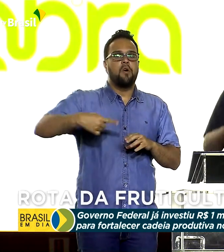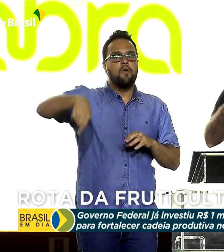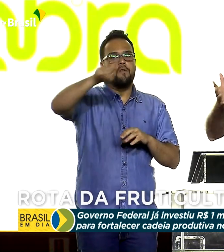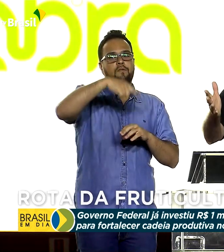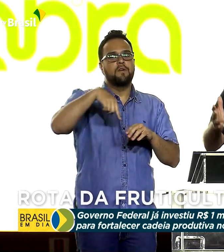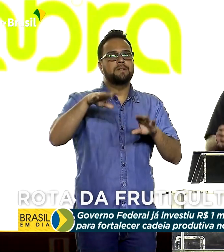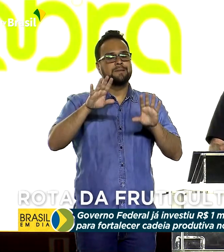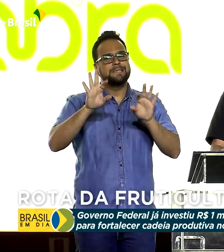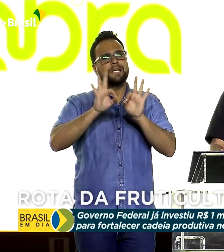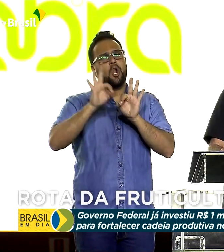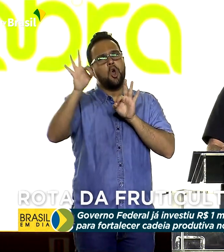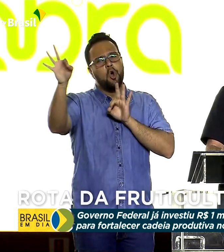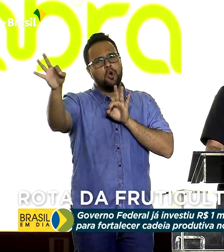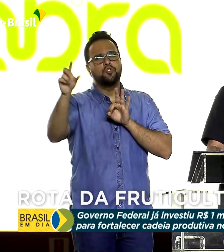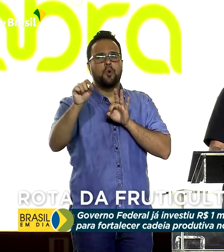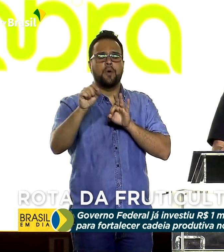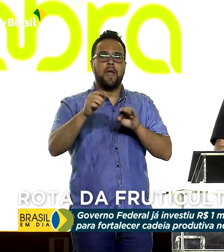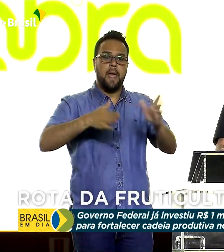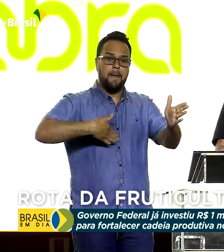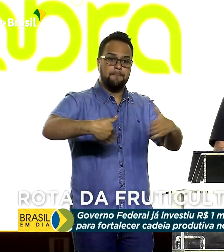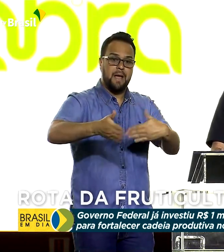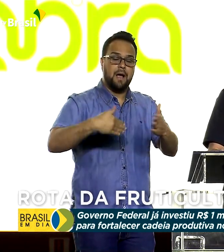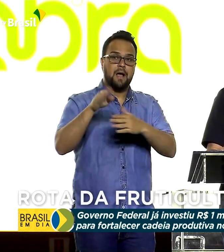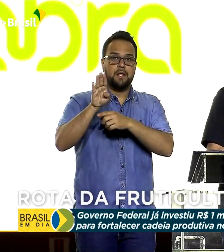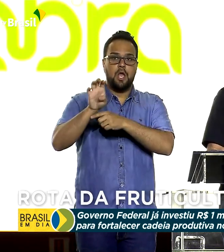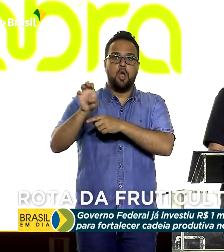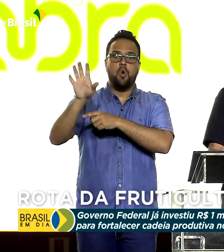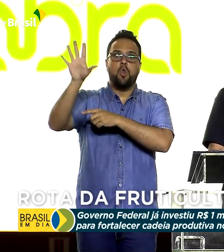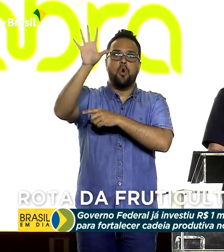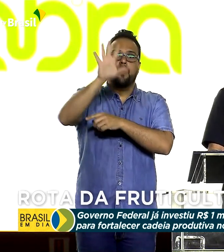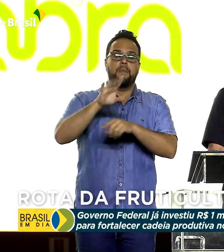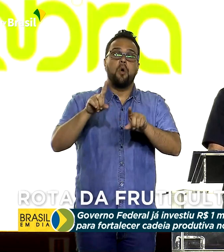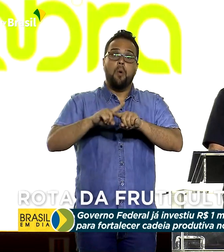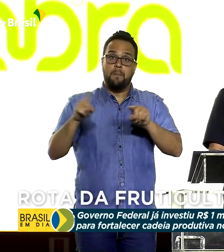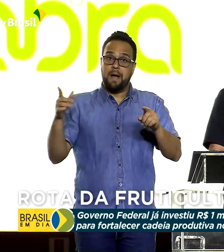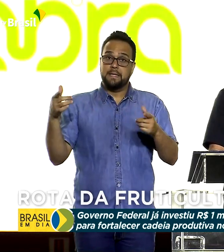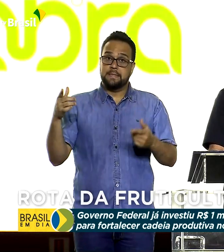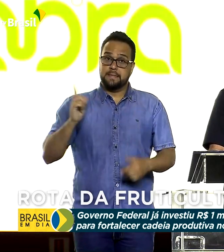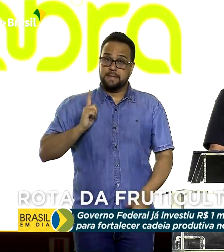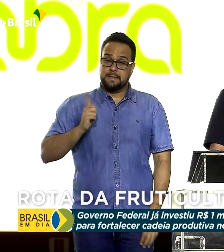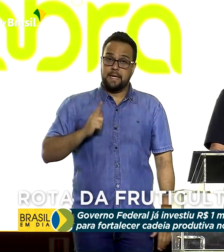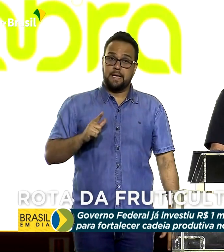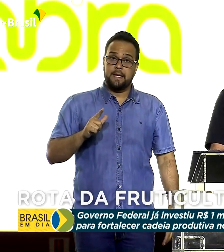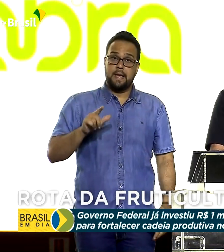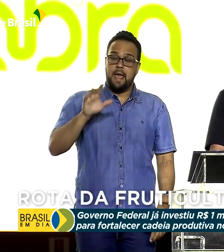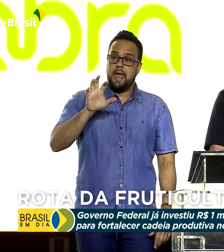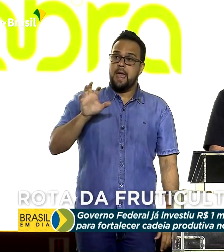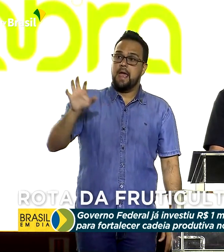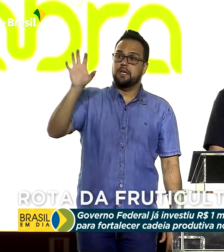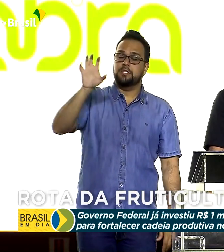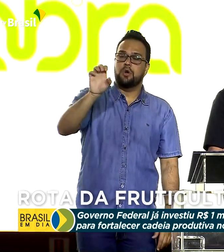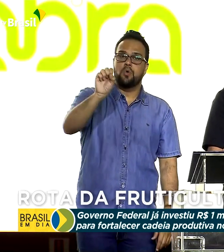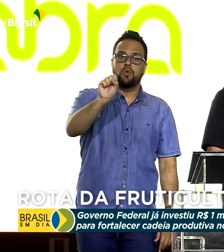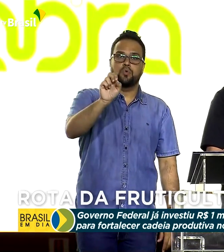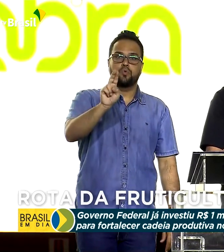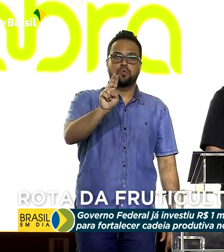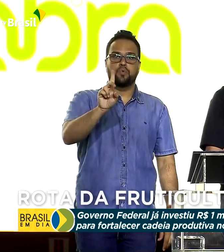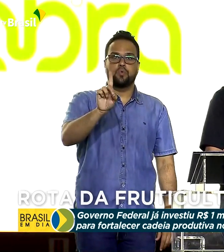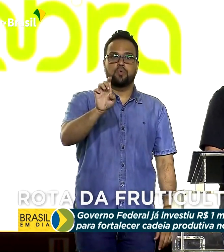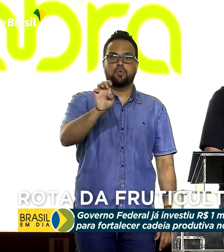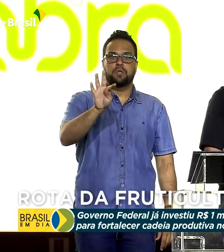europeu, mas tem um grande mercado consumidor que é a região sudeste, a região mais rica do Brasil.